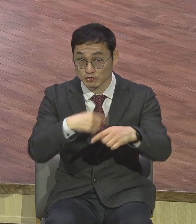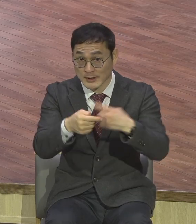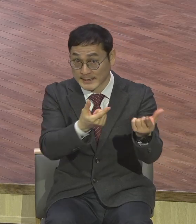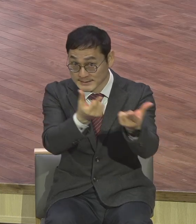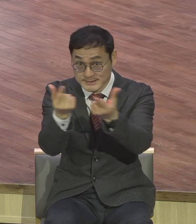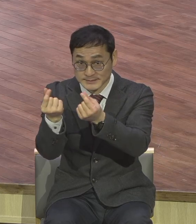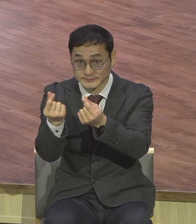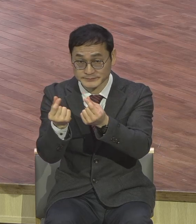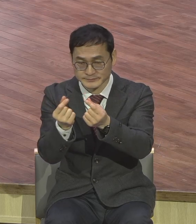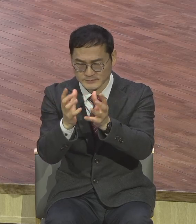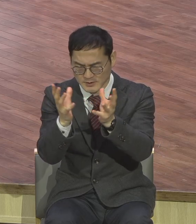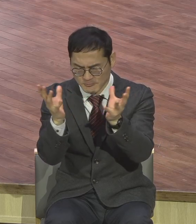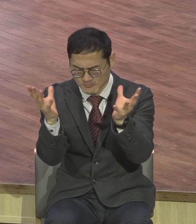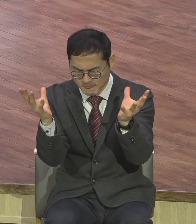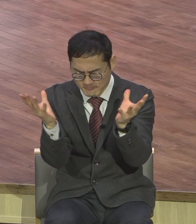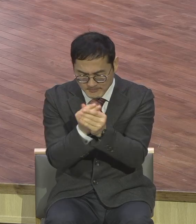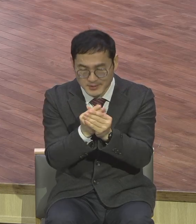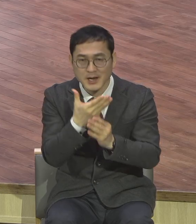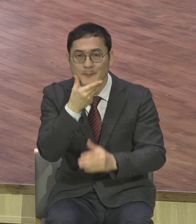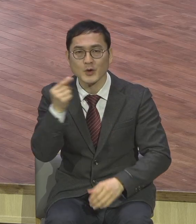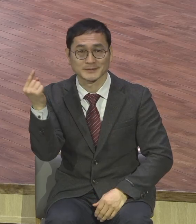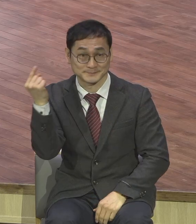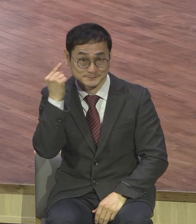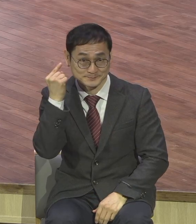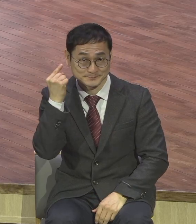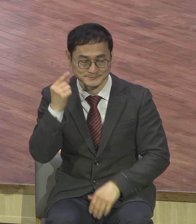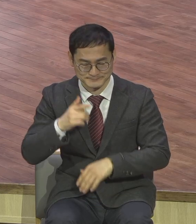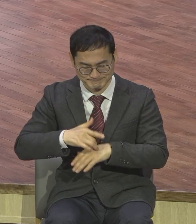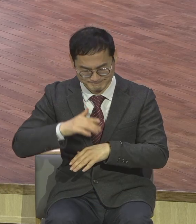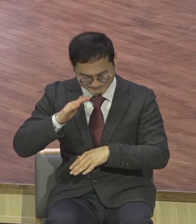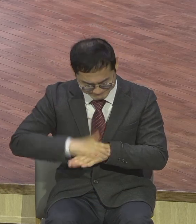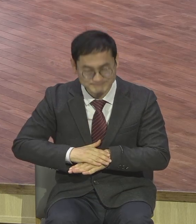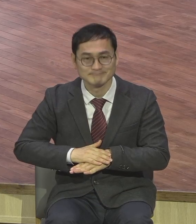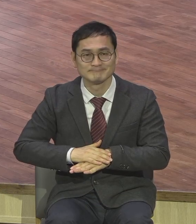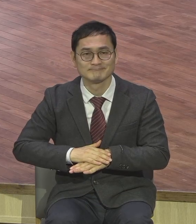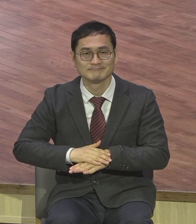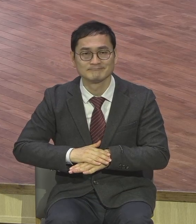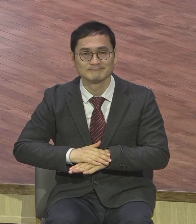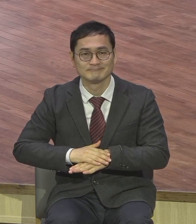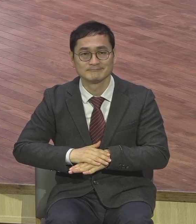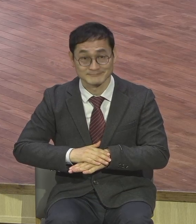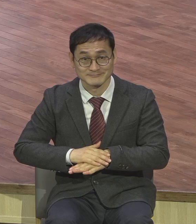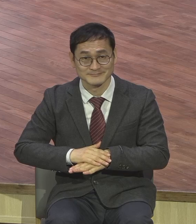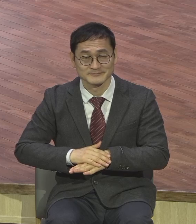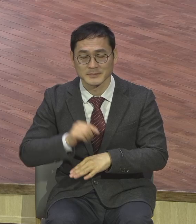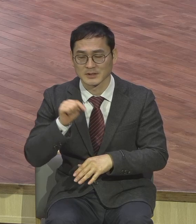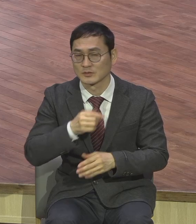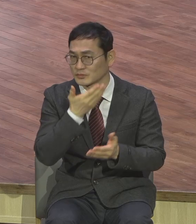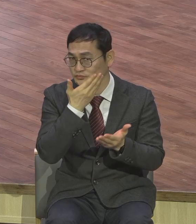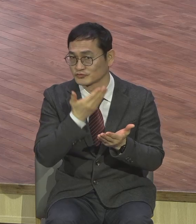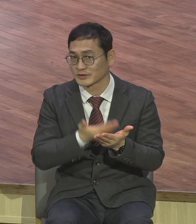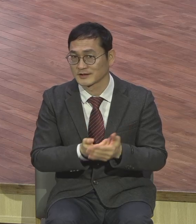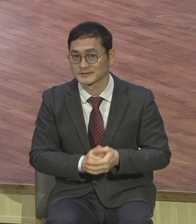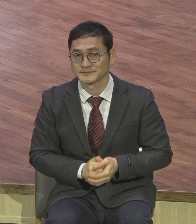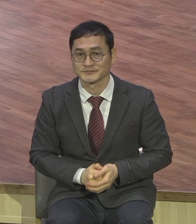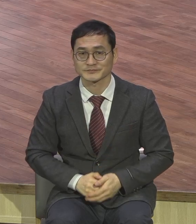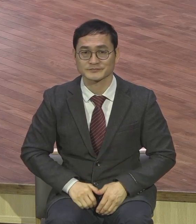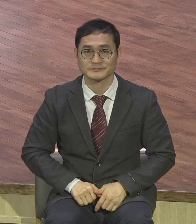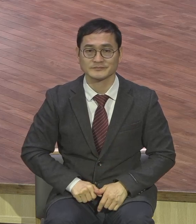보금 체질이 가장 중요해요 절대 보금 체질은요 굿 파인더입니다 I'm okay you